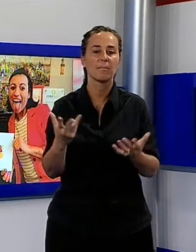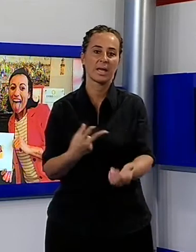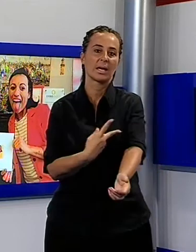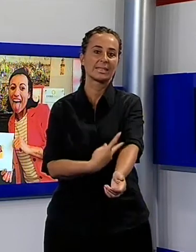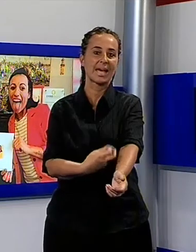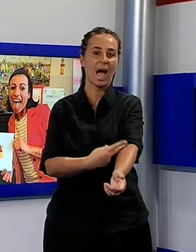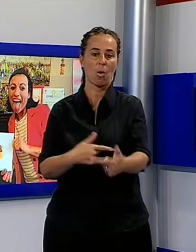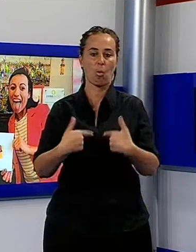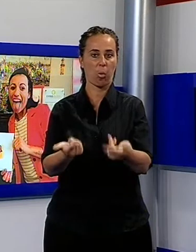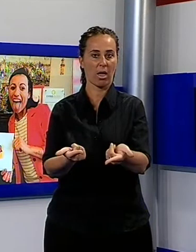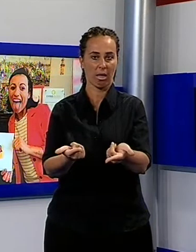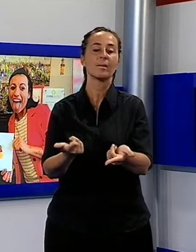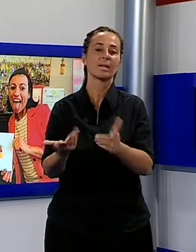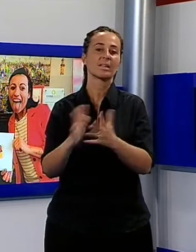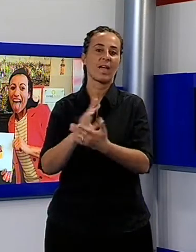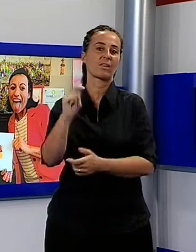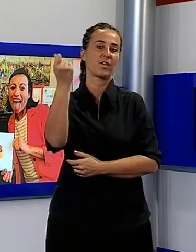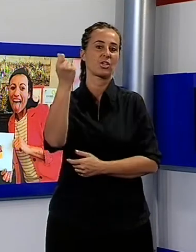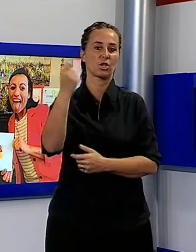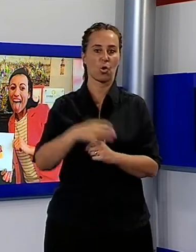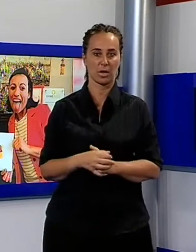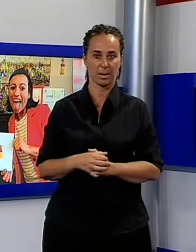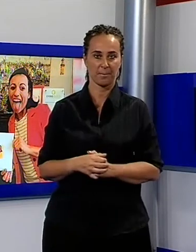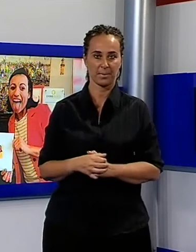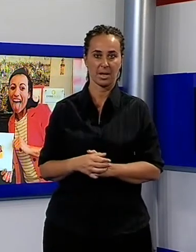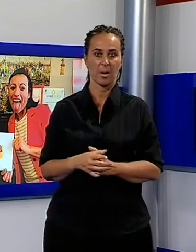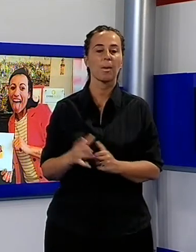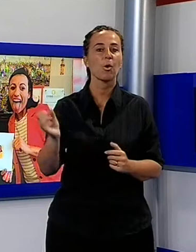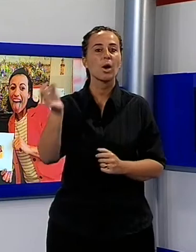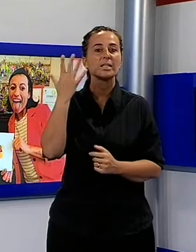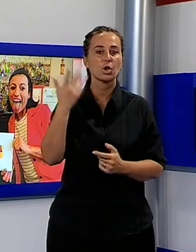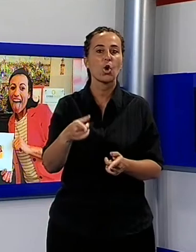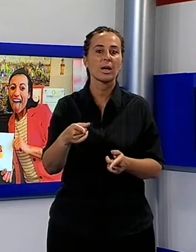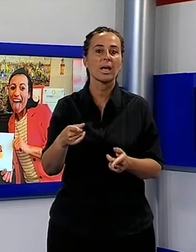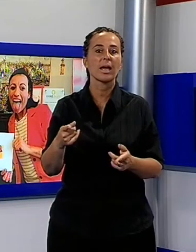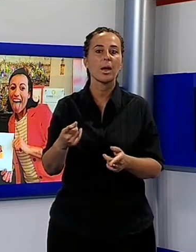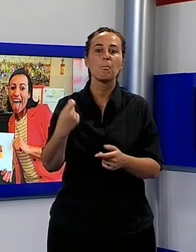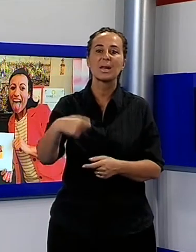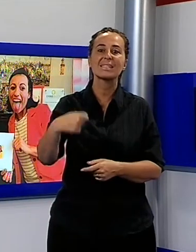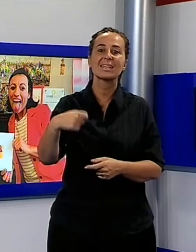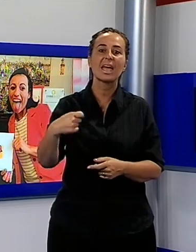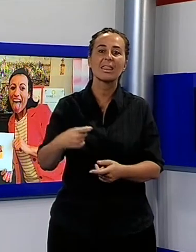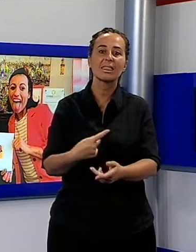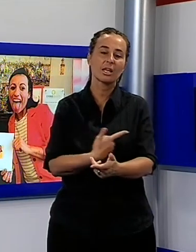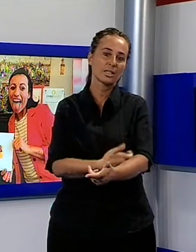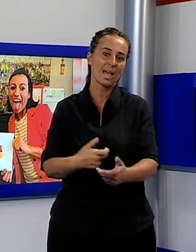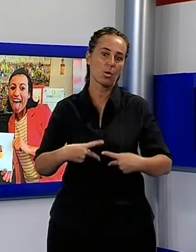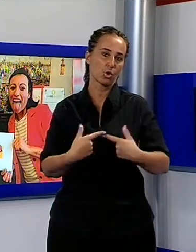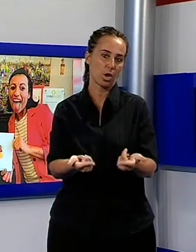l'assessore al sociale del Comune di Capanno, Riliei Micicchè, il vicepresidente dell'associazione Donatori di Sangue Valisneri, Alessandro Bacaloni,